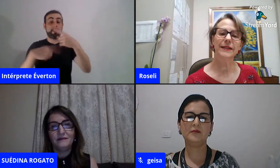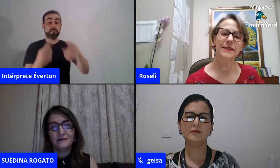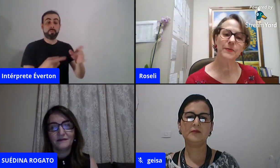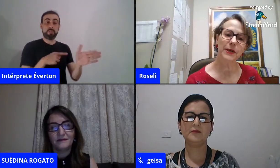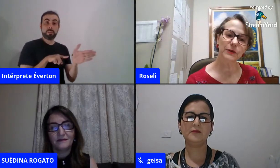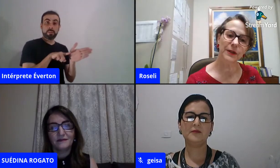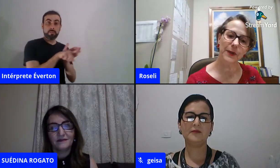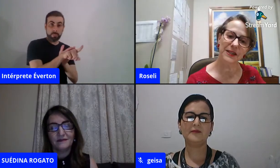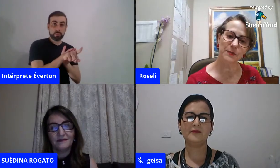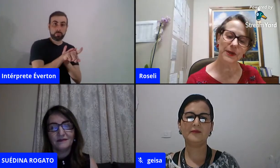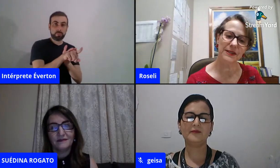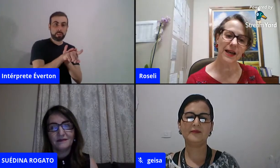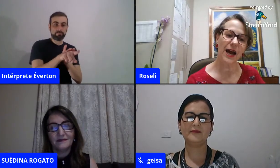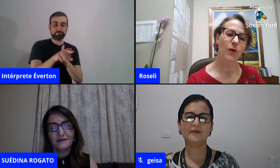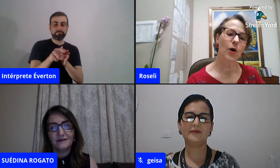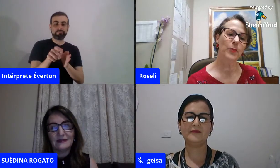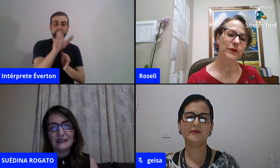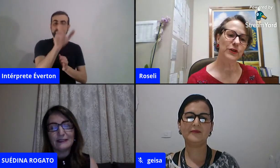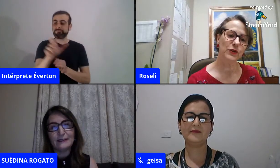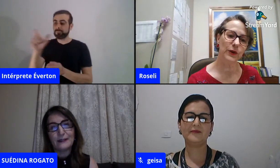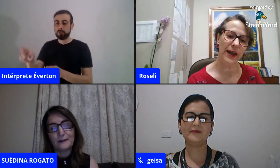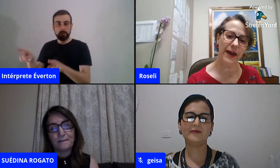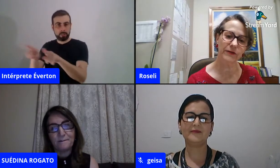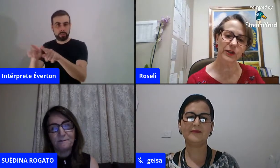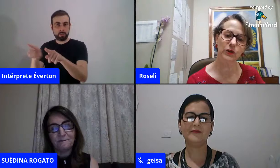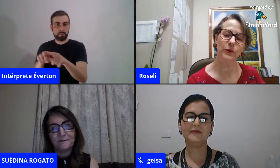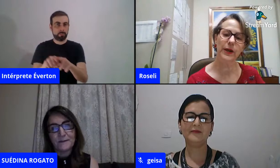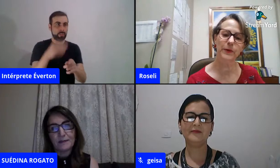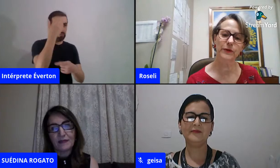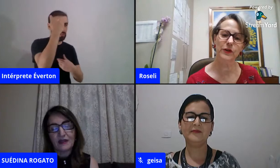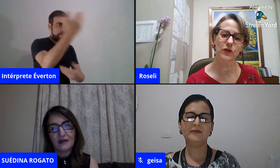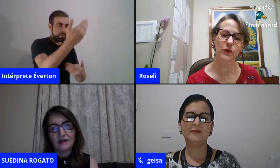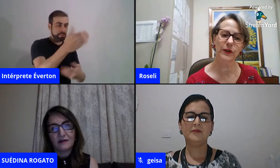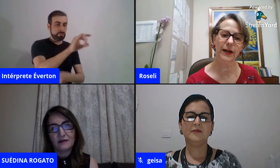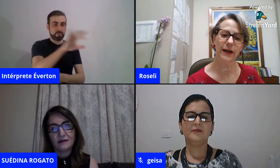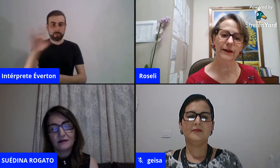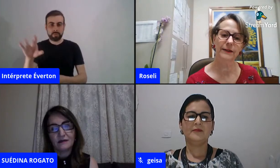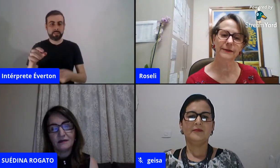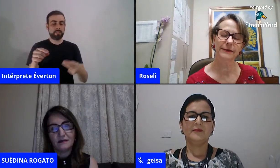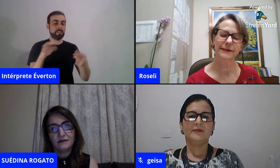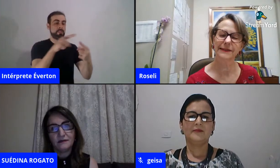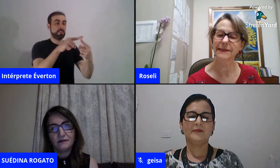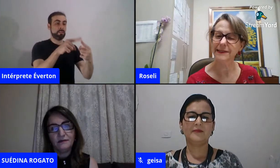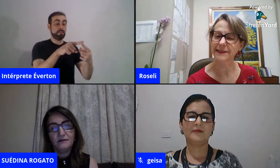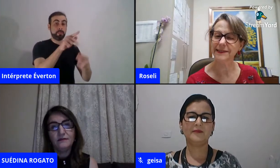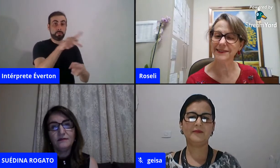Um agradecimento também especial ao professor Everton e à professora